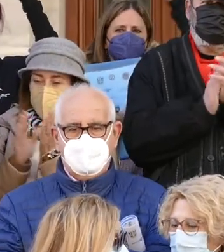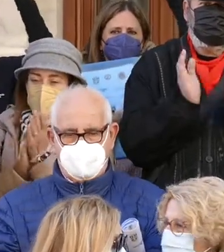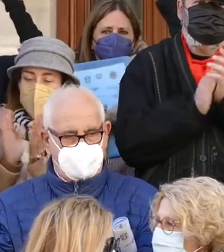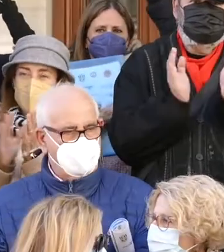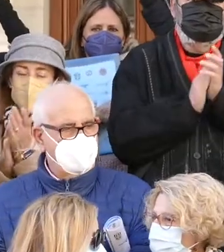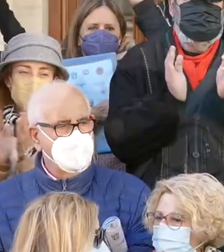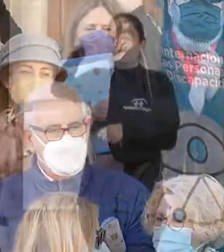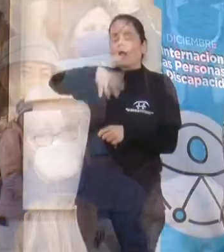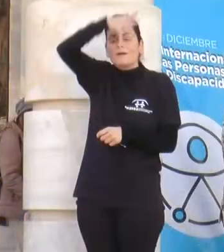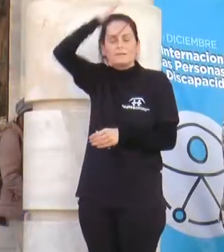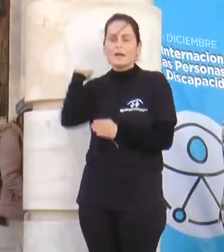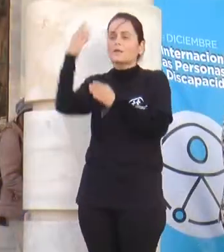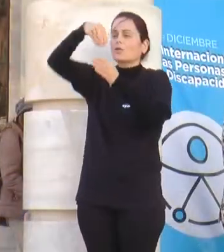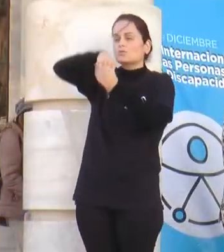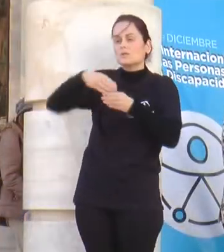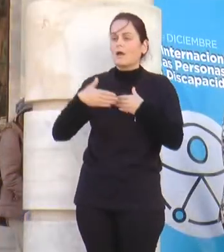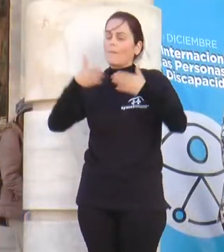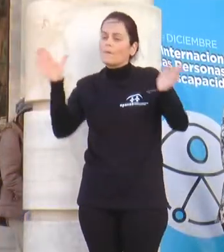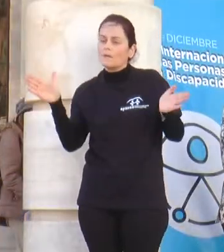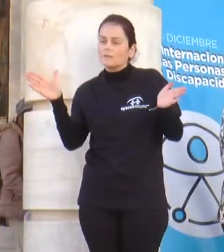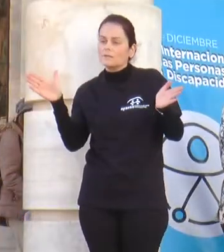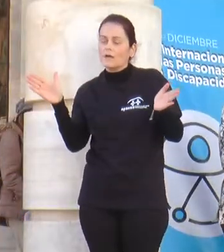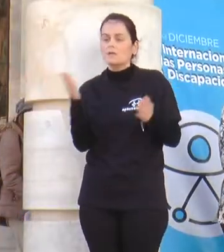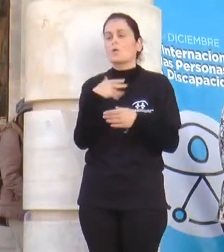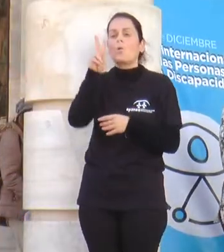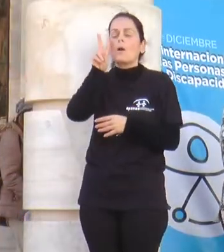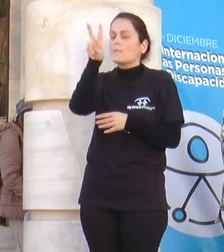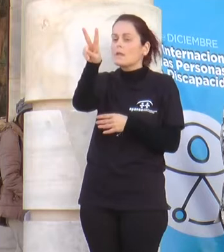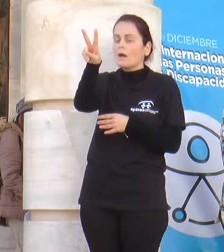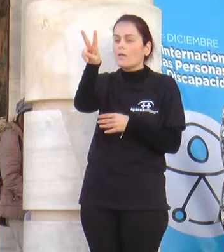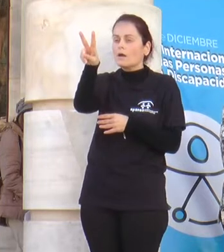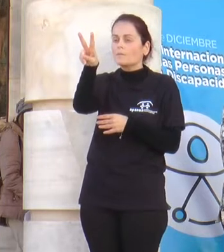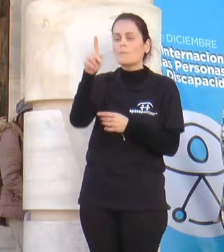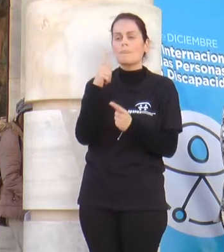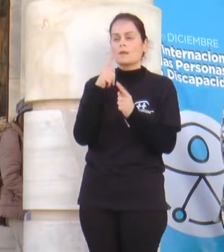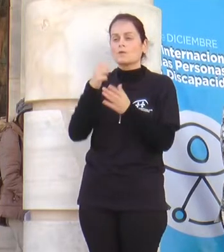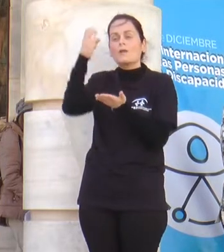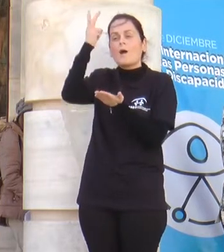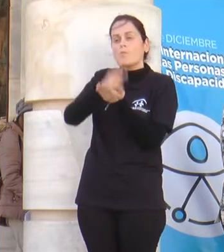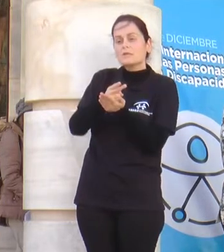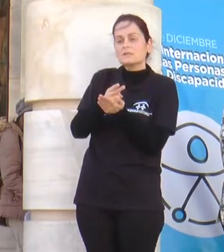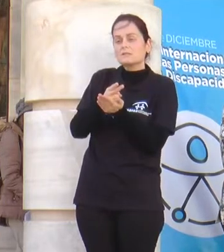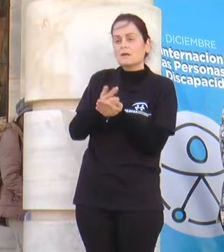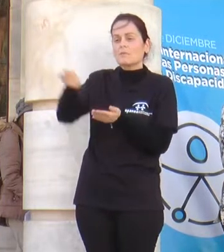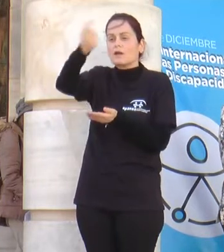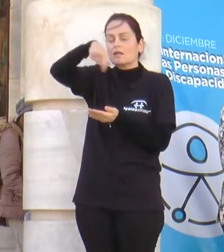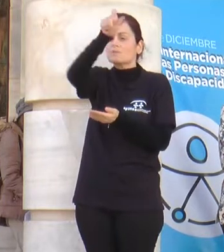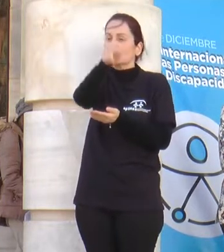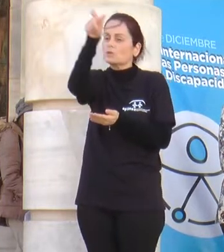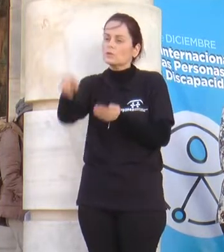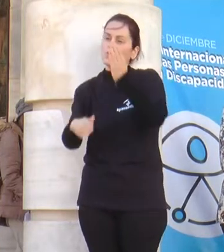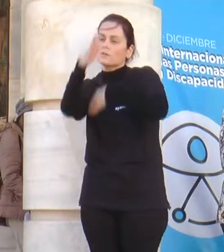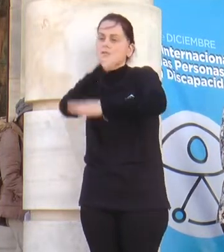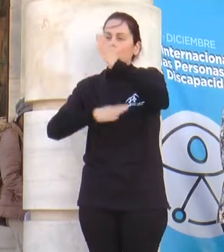una Cartagena más inclusiva, más abierta. Tenemos la mirada puesta y una apuesta sólida para que las personas con